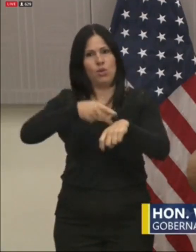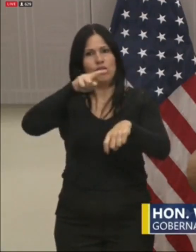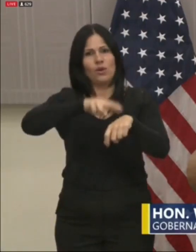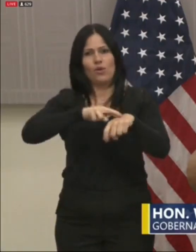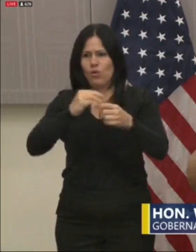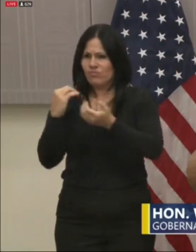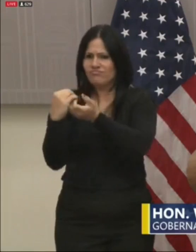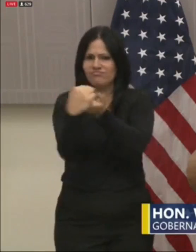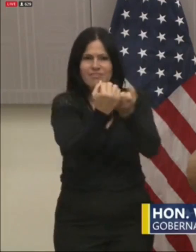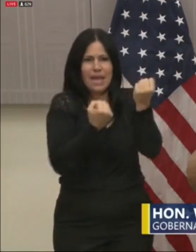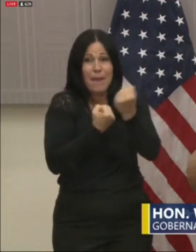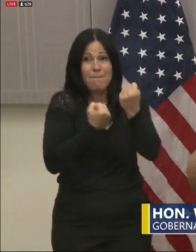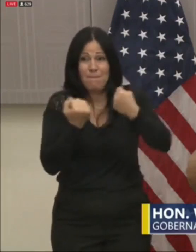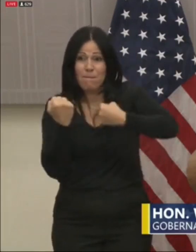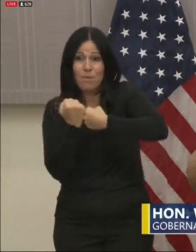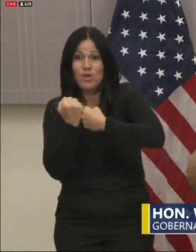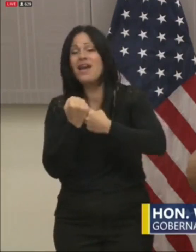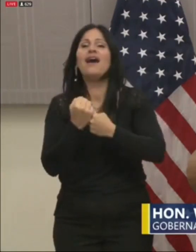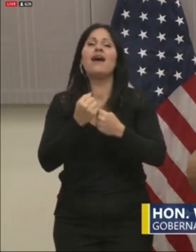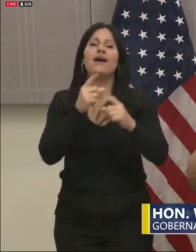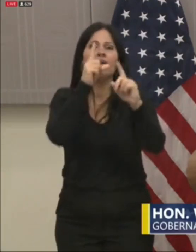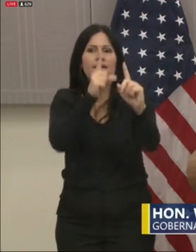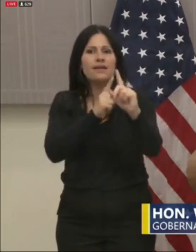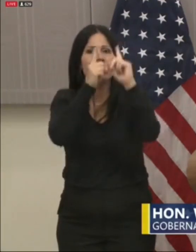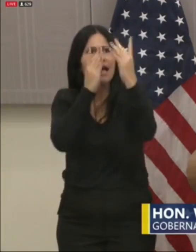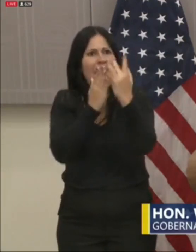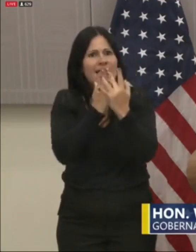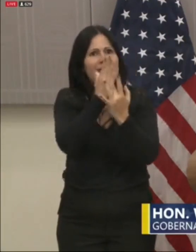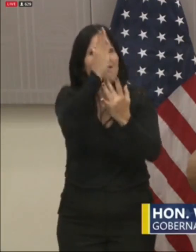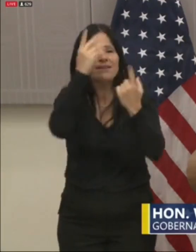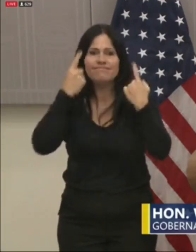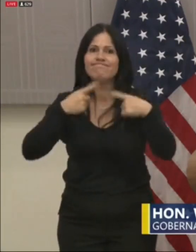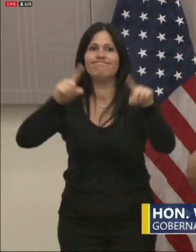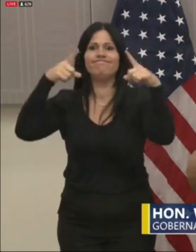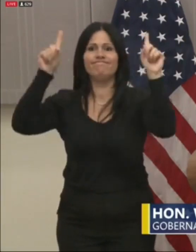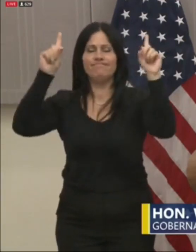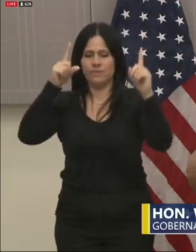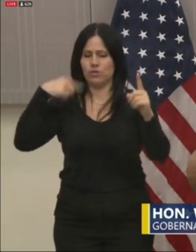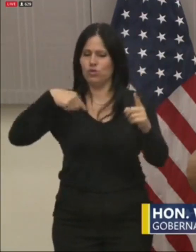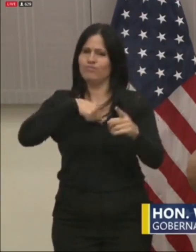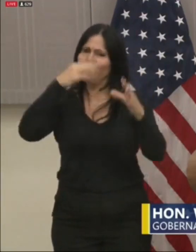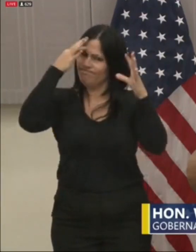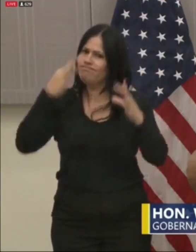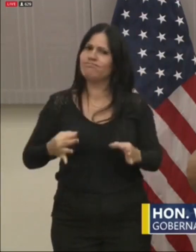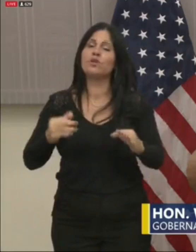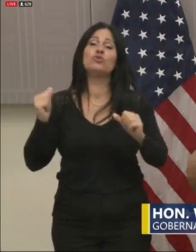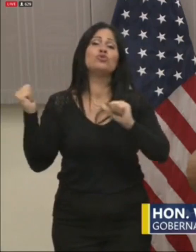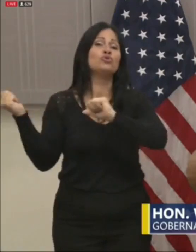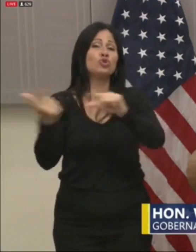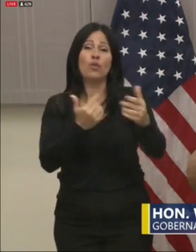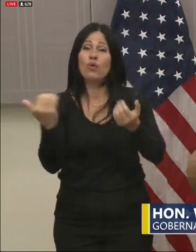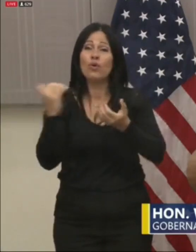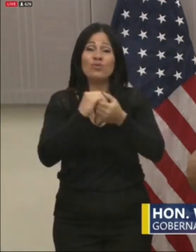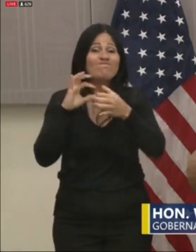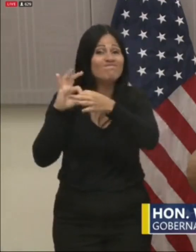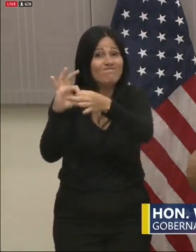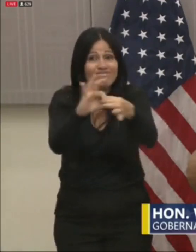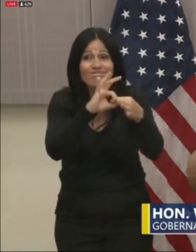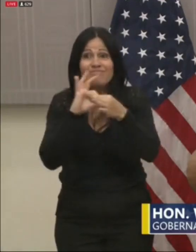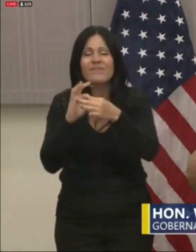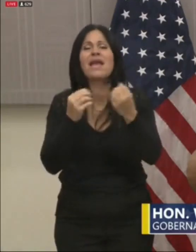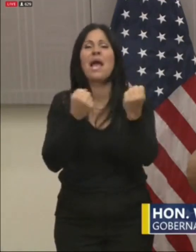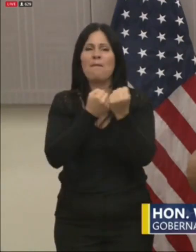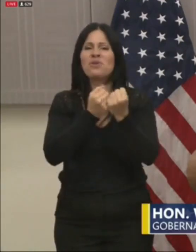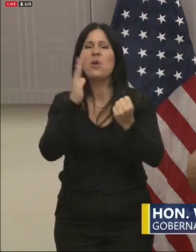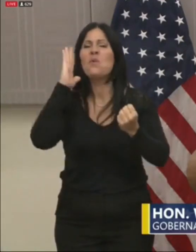para superar este momento de crisis y estoy segura que con la cooperación de todos, trabajando juntos, lo vamos a